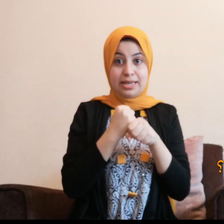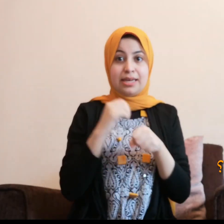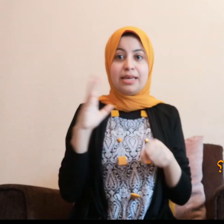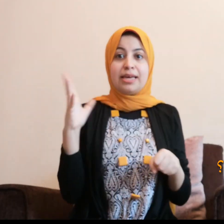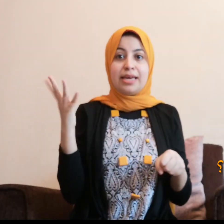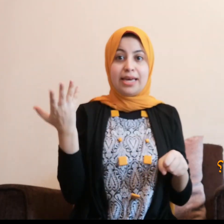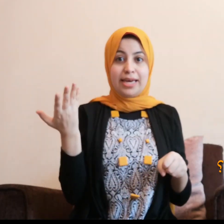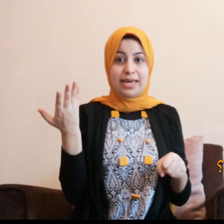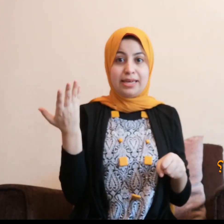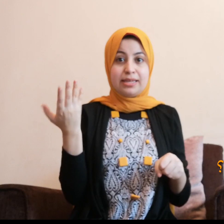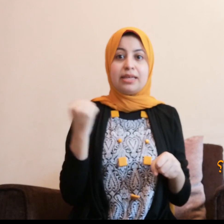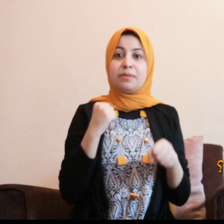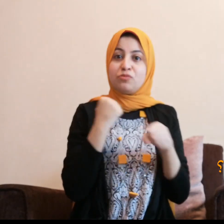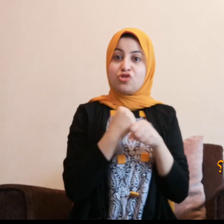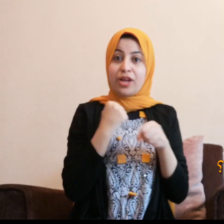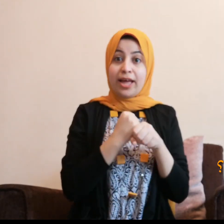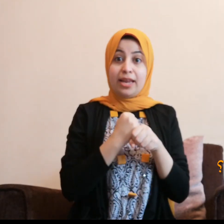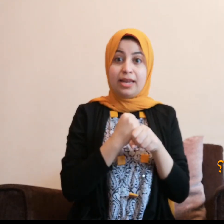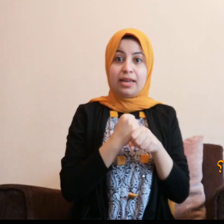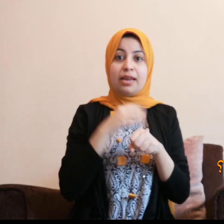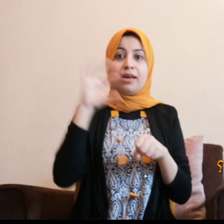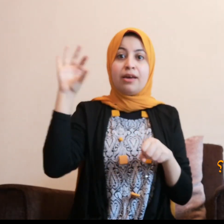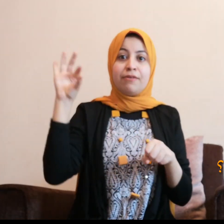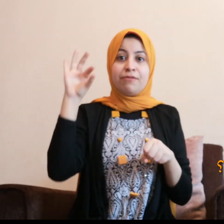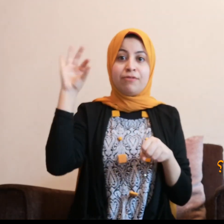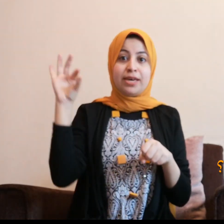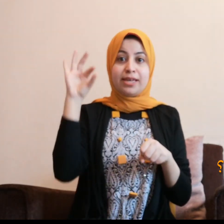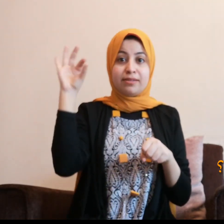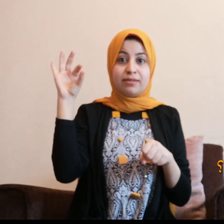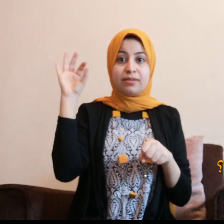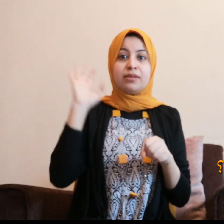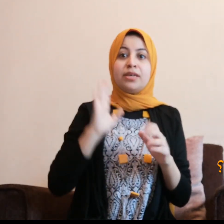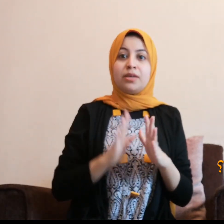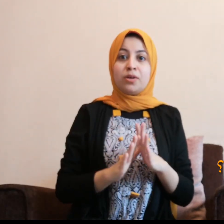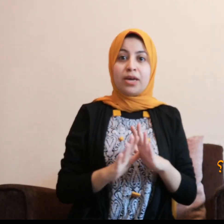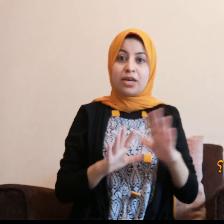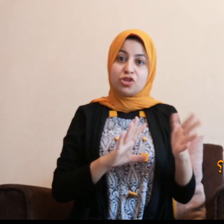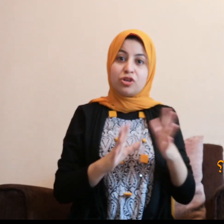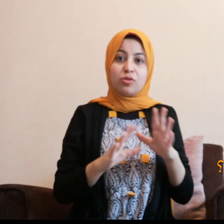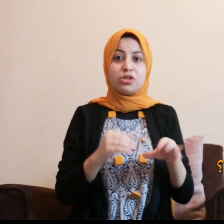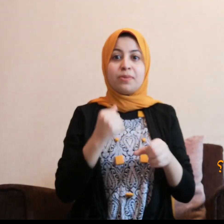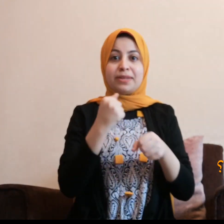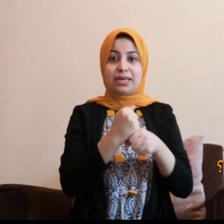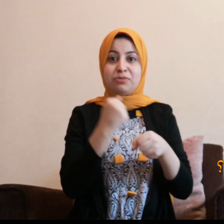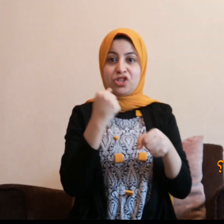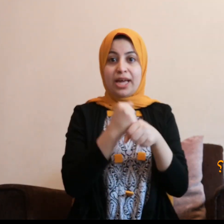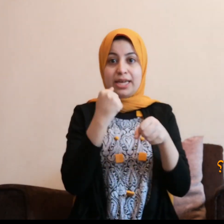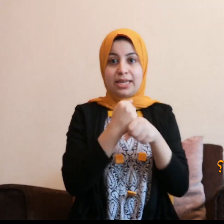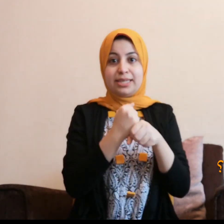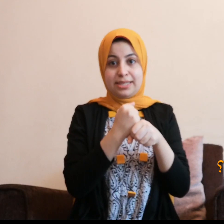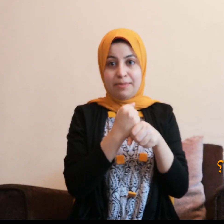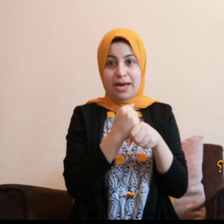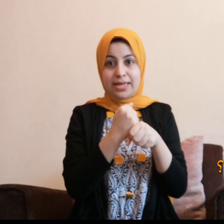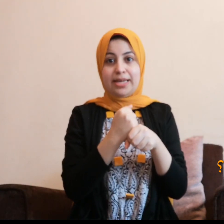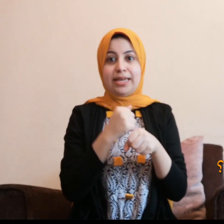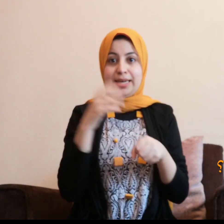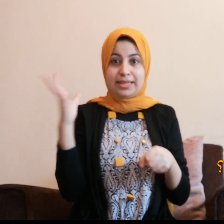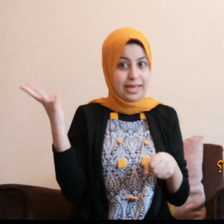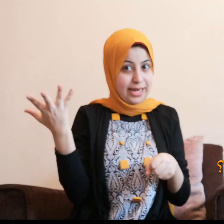ايه بتشتغل فين هي اشهرة كلاشة وبعد ايه بتشتغل هي اللي بتجي ده بقى علينا احنا خدنا